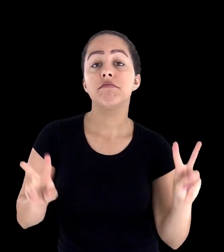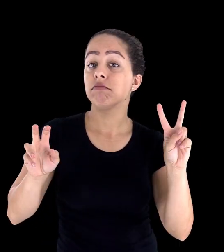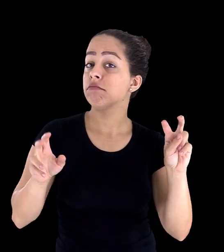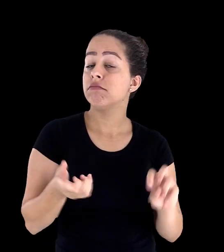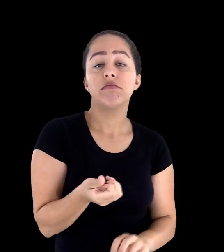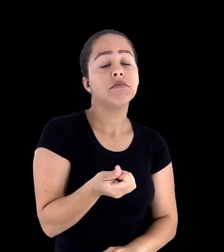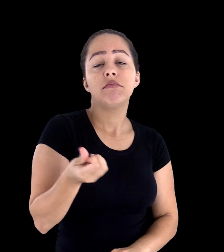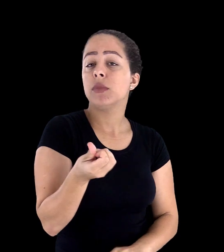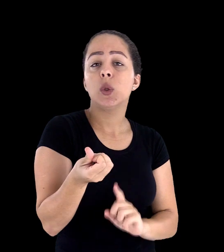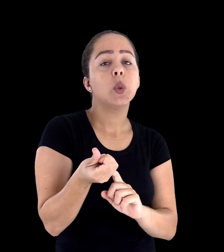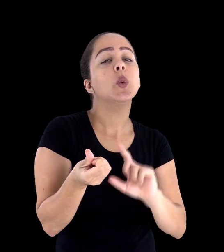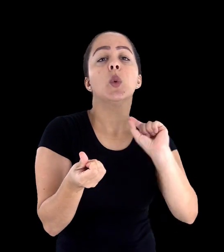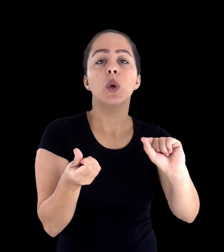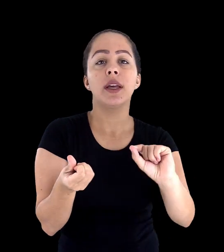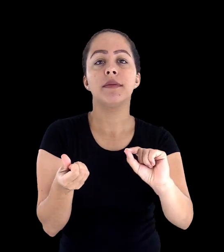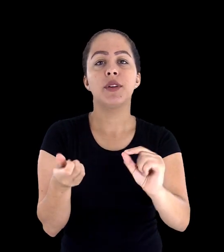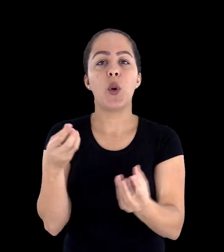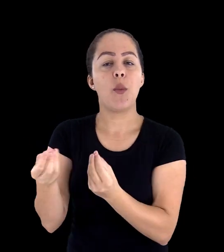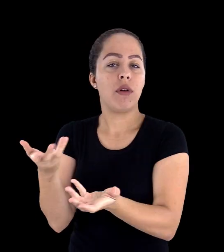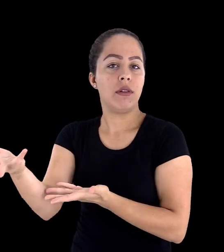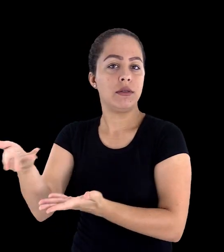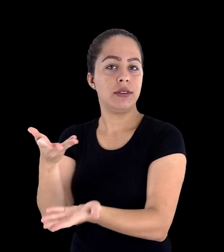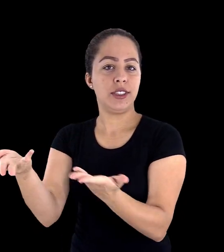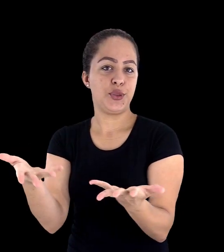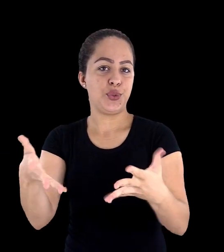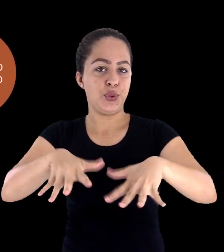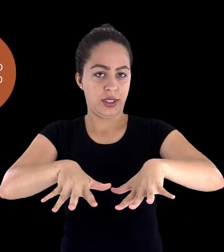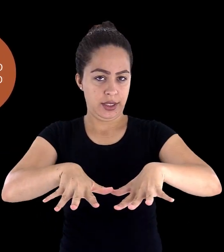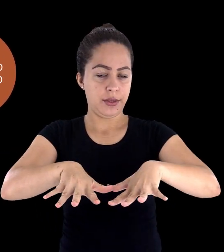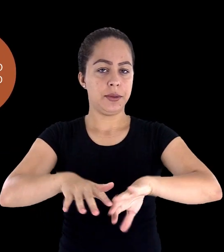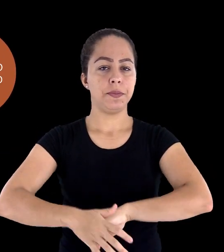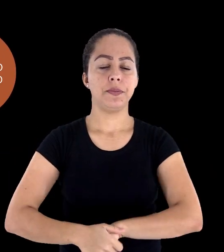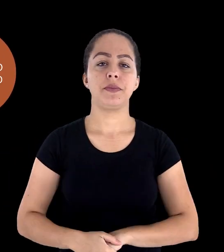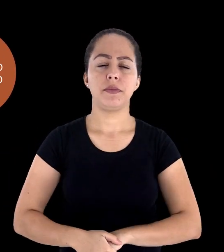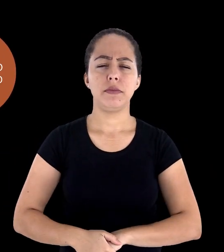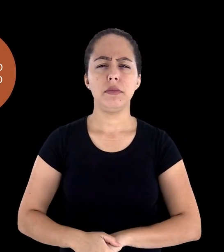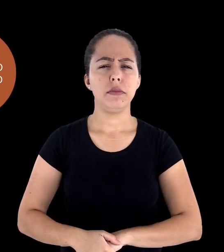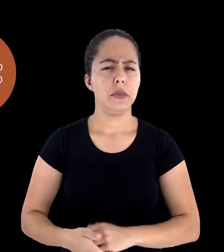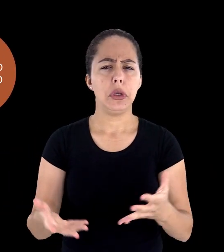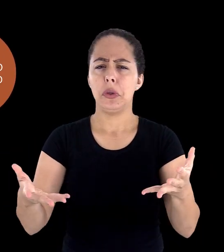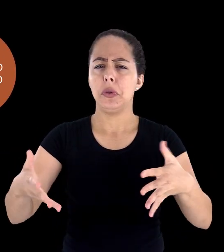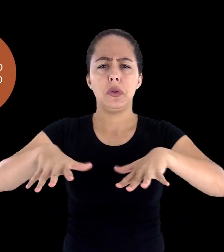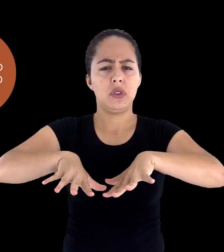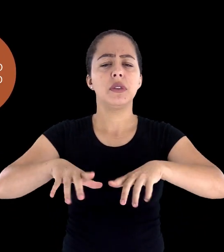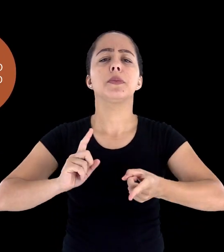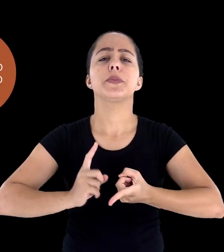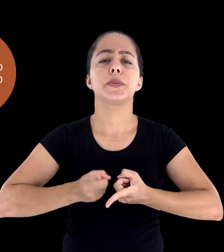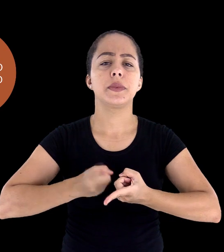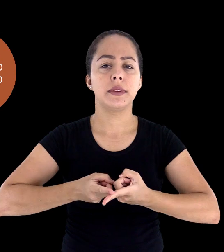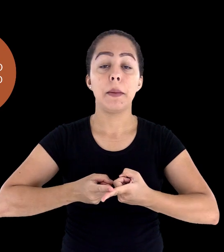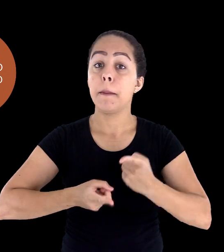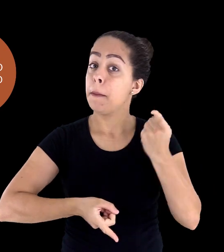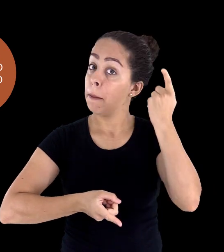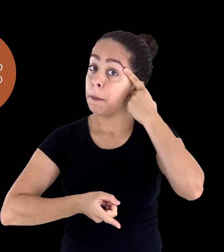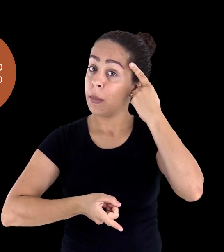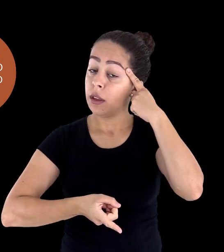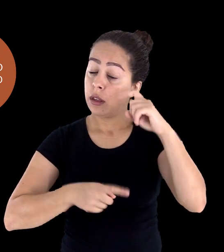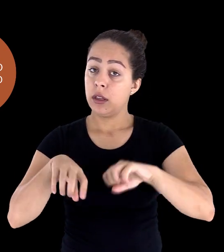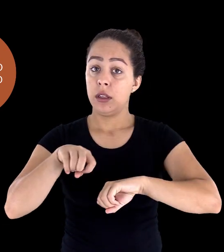A sexta dimensão se refere à mediação inclusiva. E aqui o inclusivo é do ponto